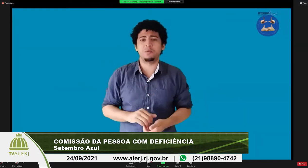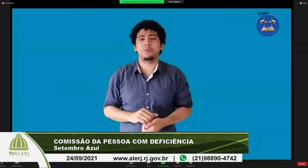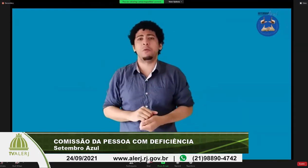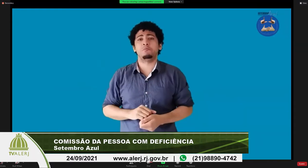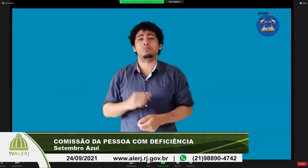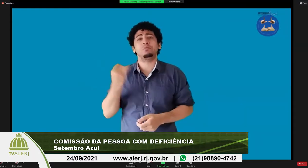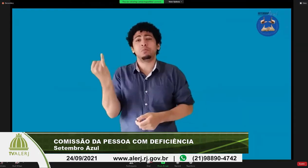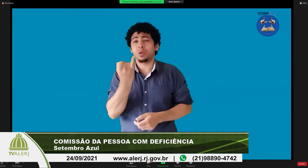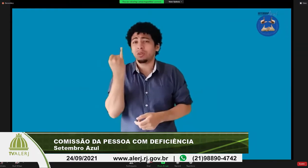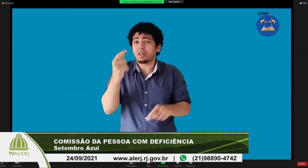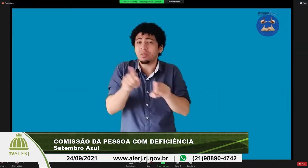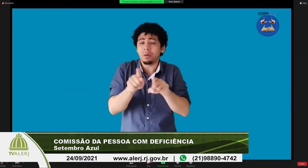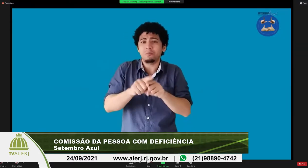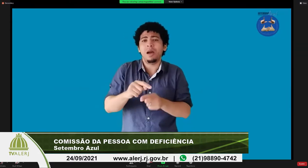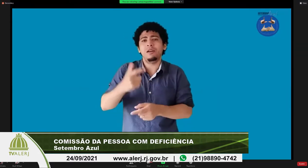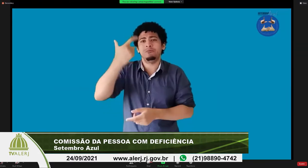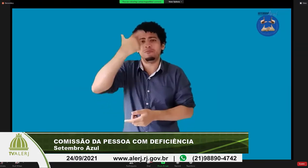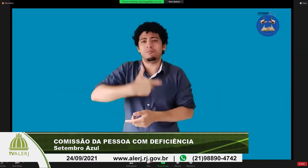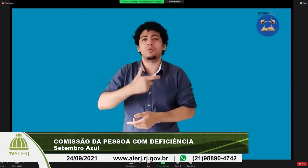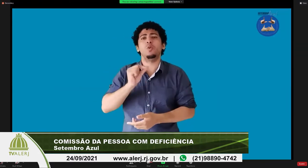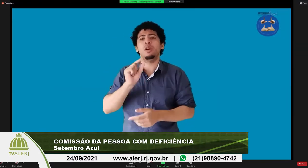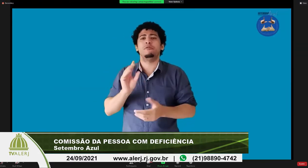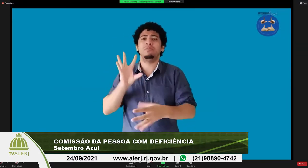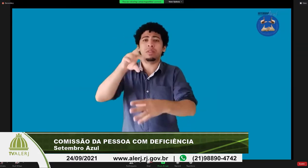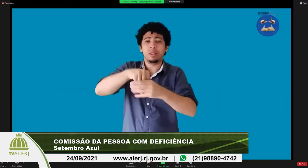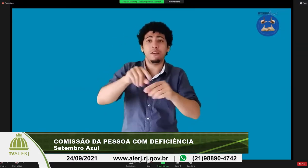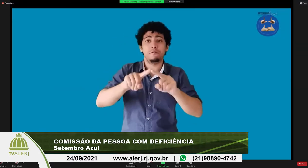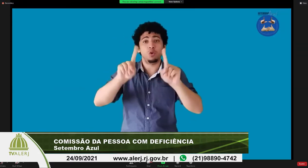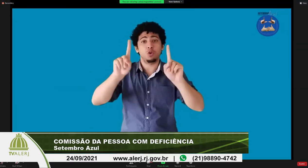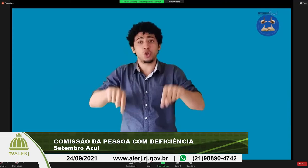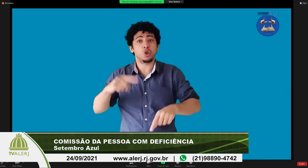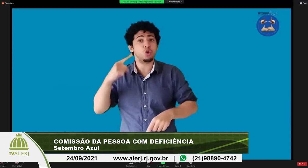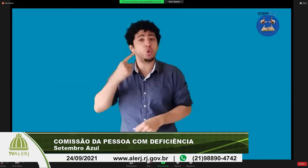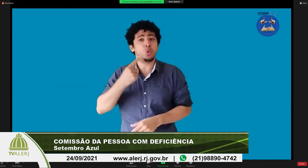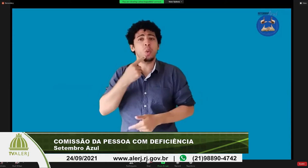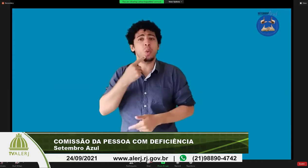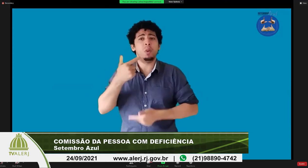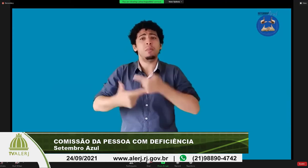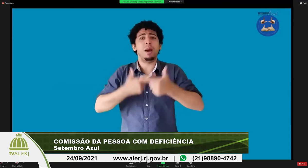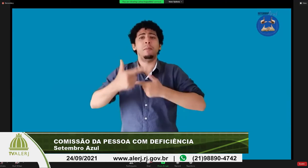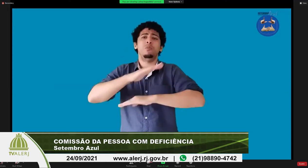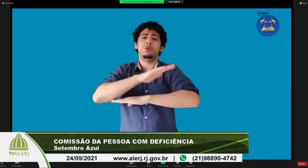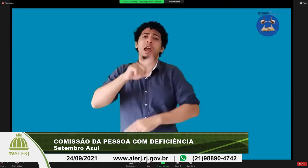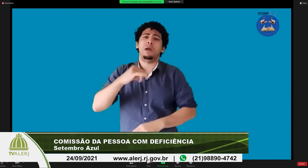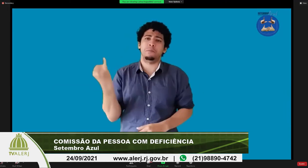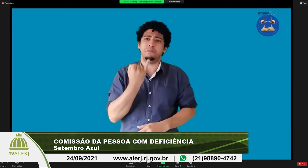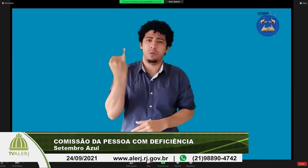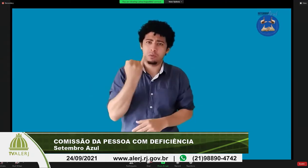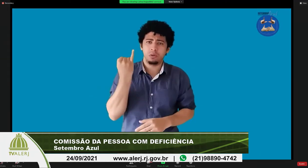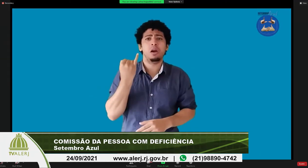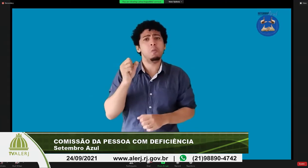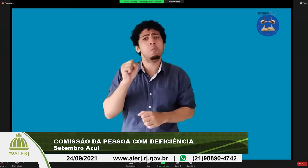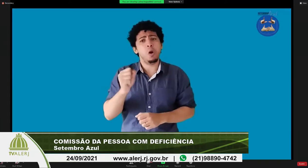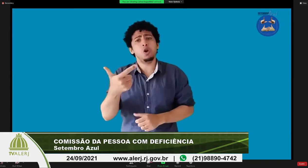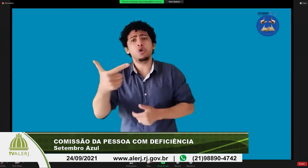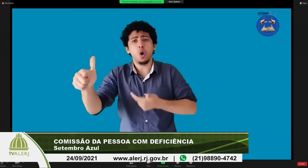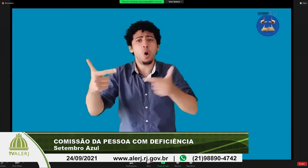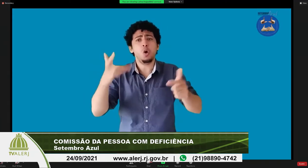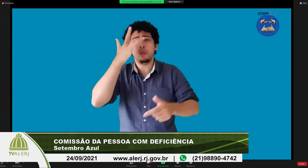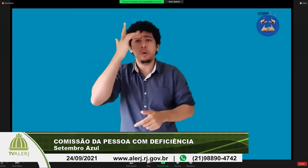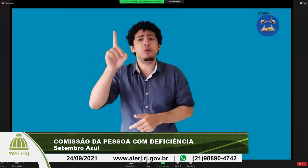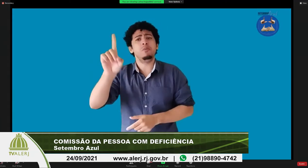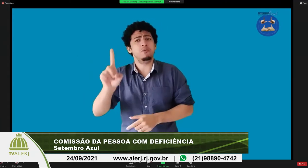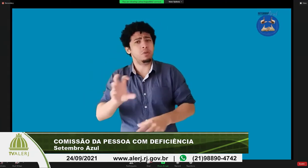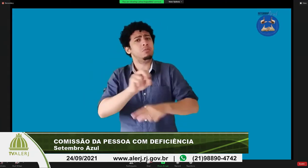com deficiência poder participar e fluir nas questões ligadas ao Museu do Amanhã eu como funcionário surdo trabalho nesse